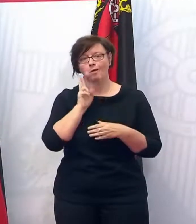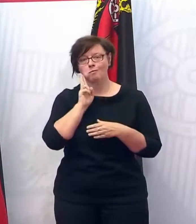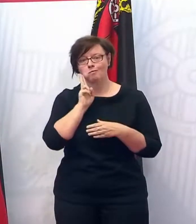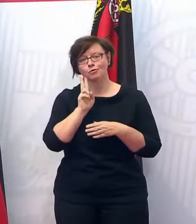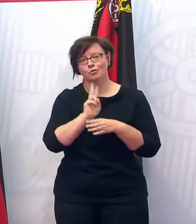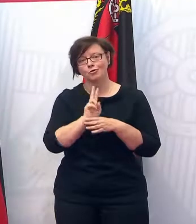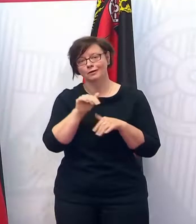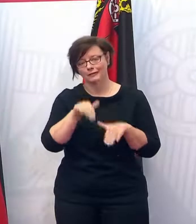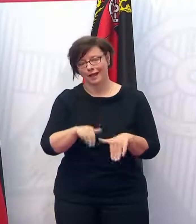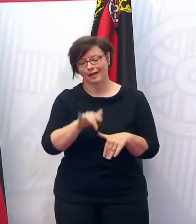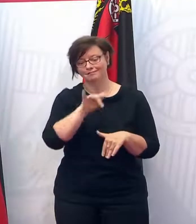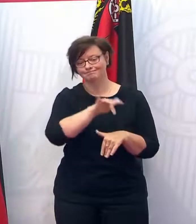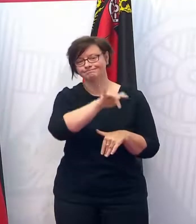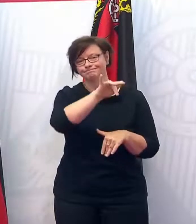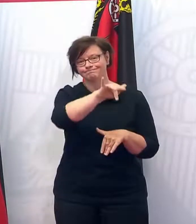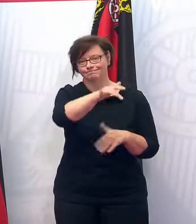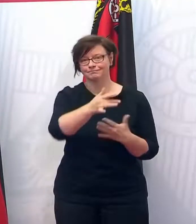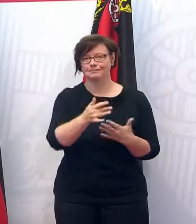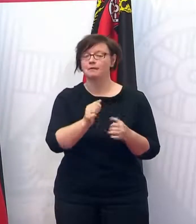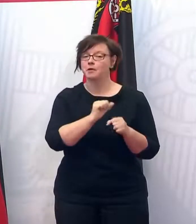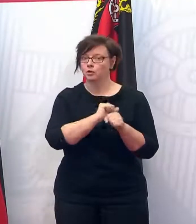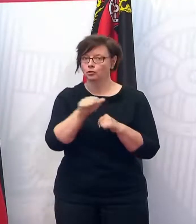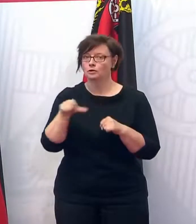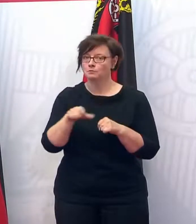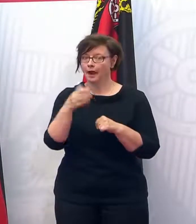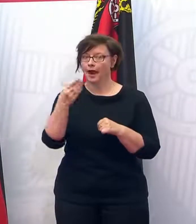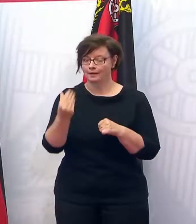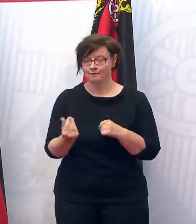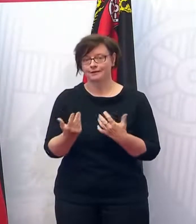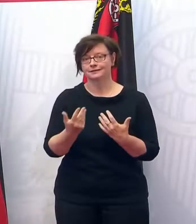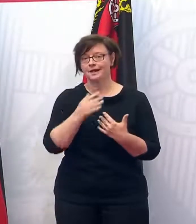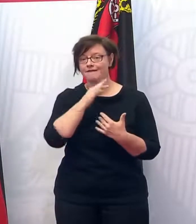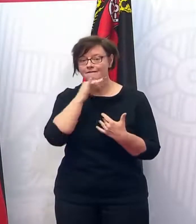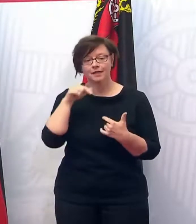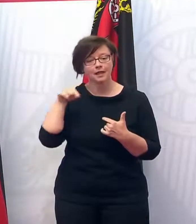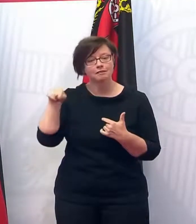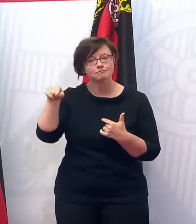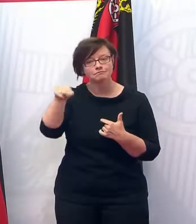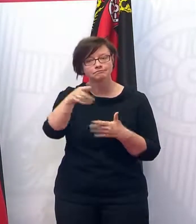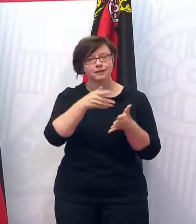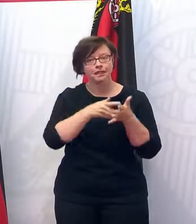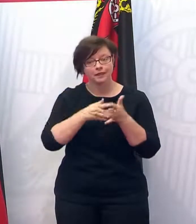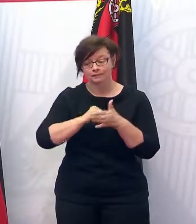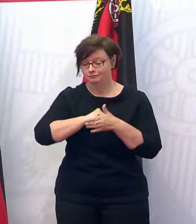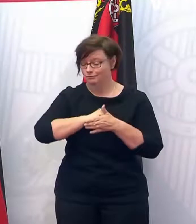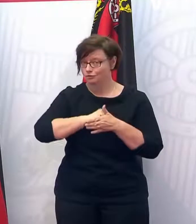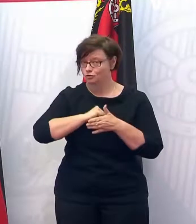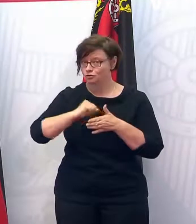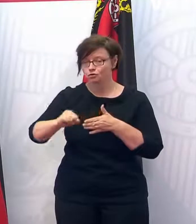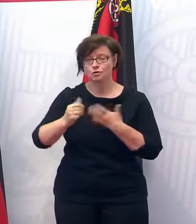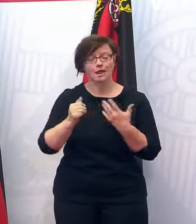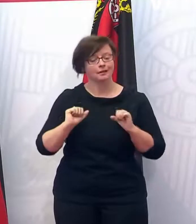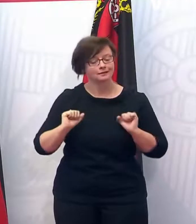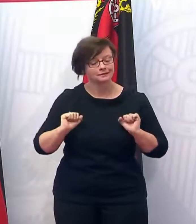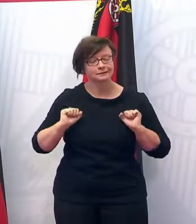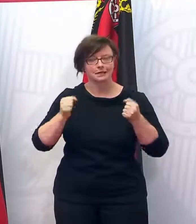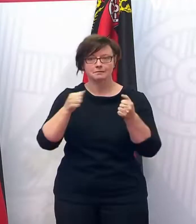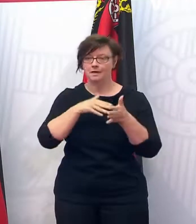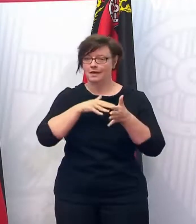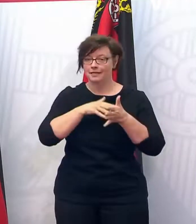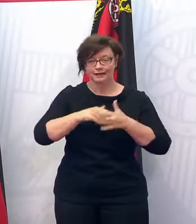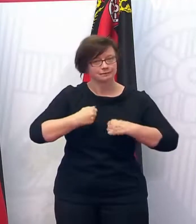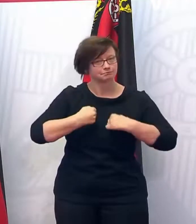an einzelnen Stellen, dass es doch in Rheinland-Pfalz auch ganz, ganz viele gibt, die ganz schnell, ganz engagiert die